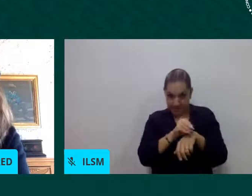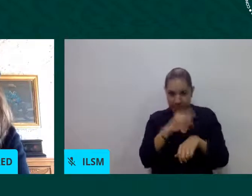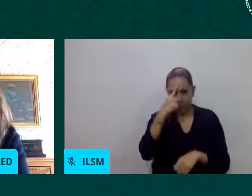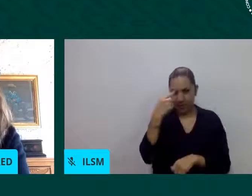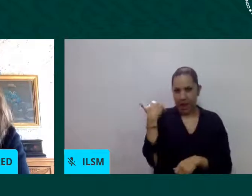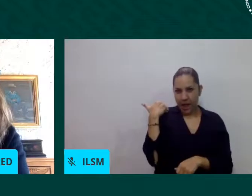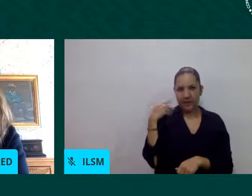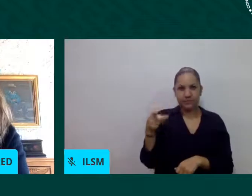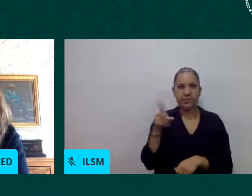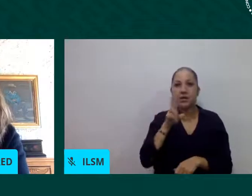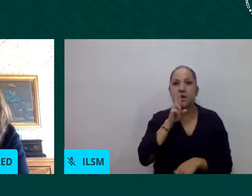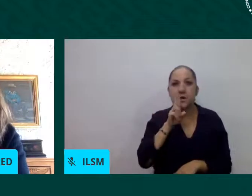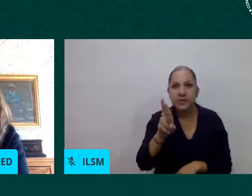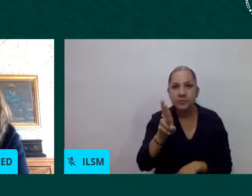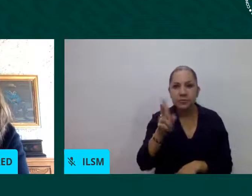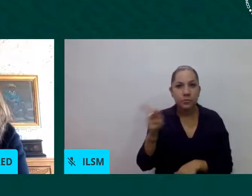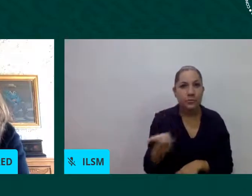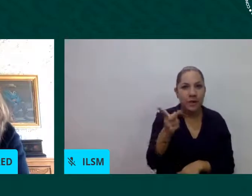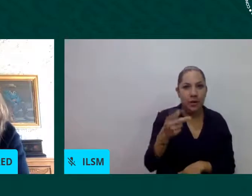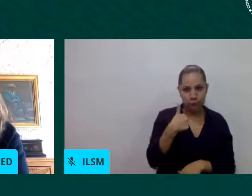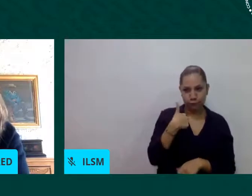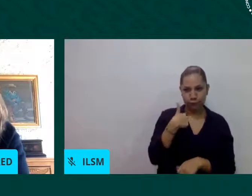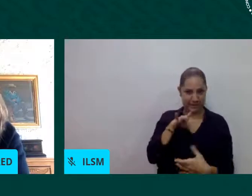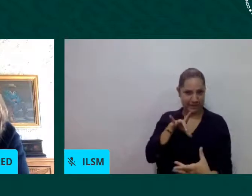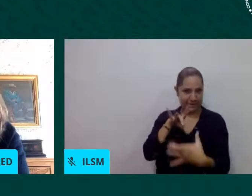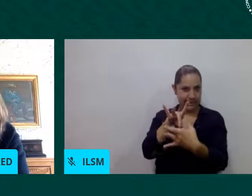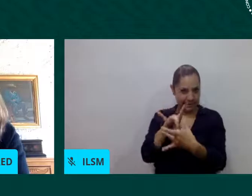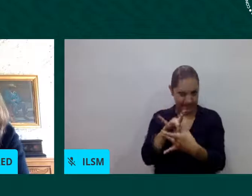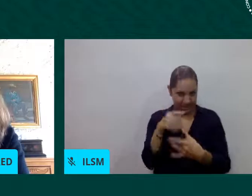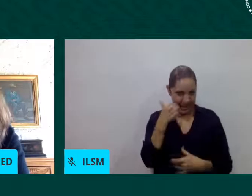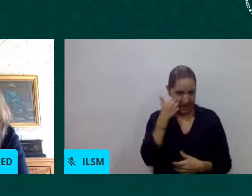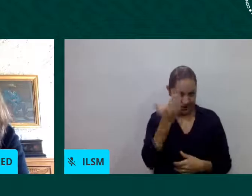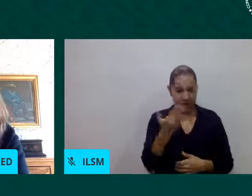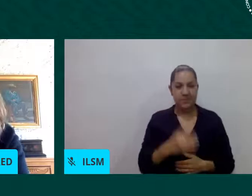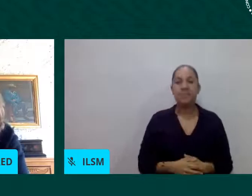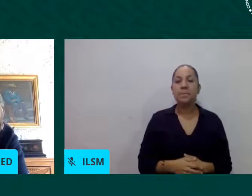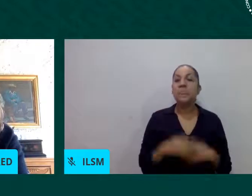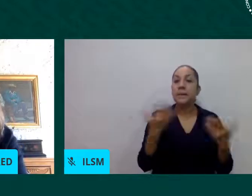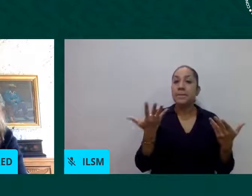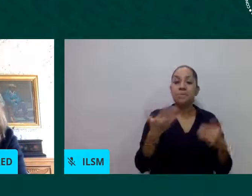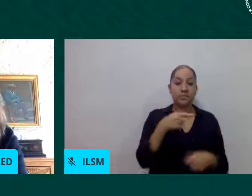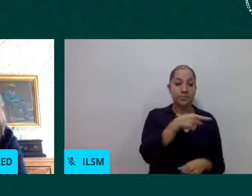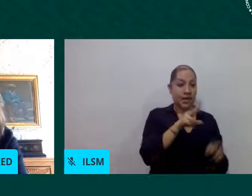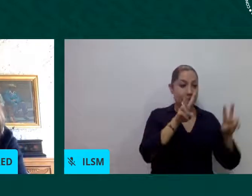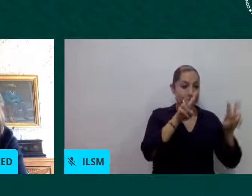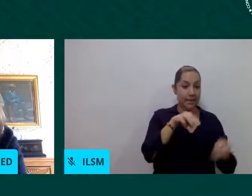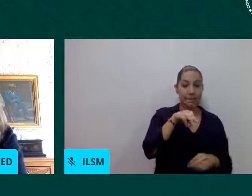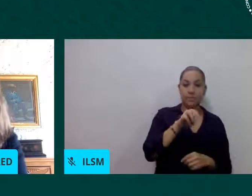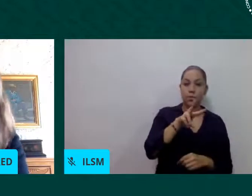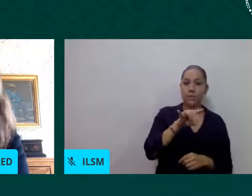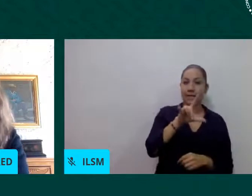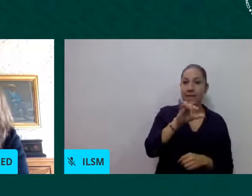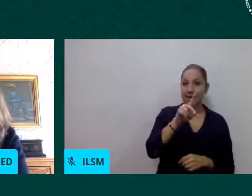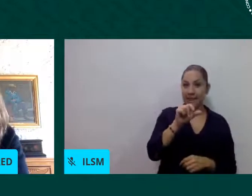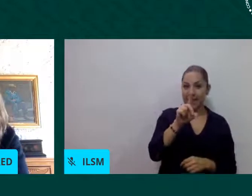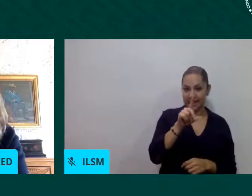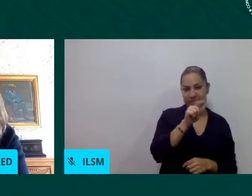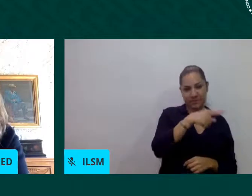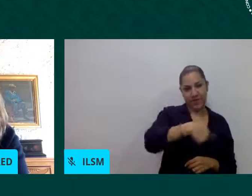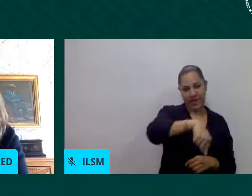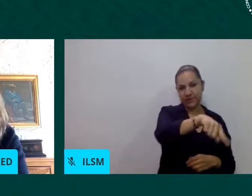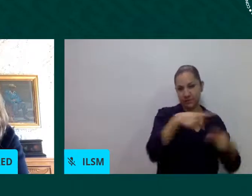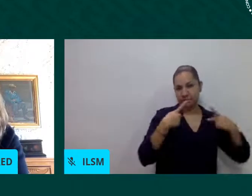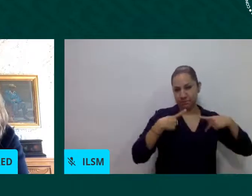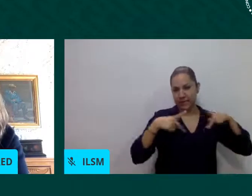como la movilidad digamos las personas migrantes son estigmatizadas y no solamente ahora